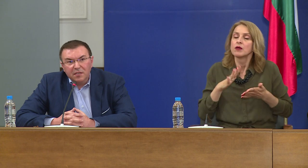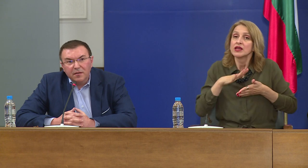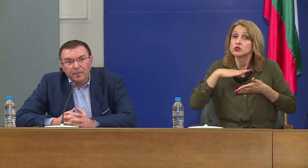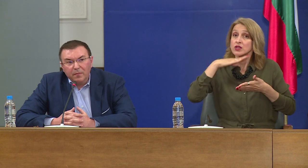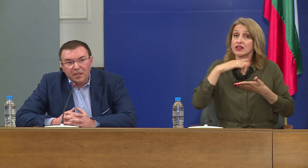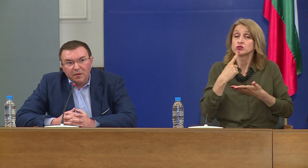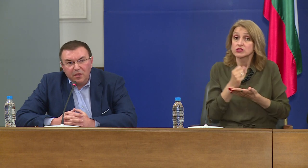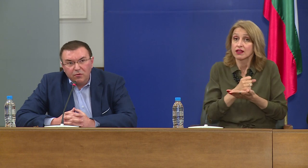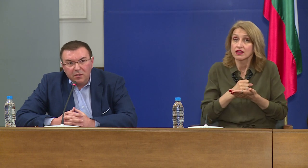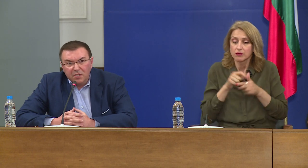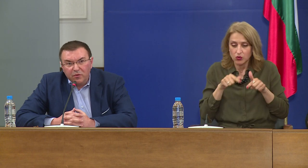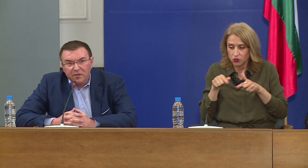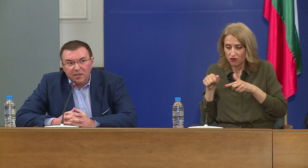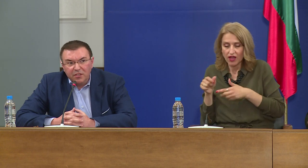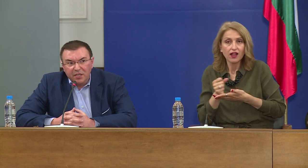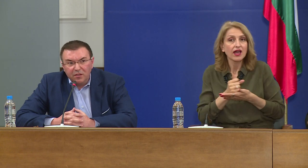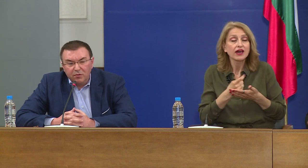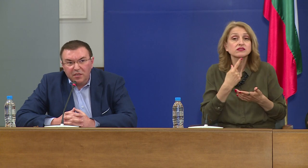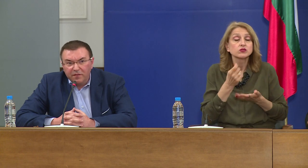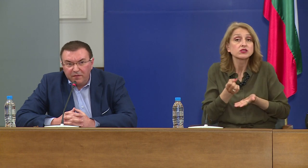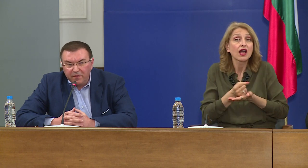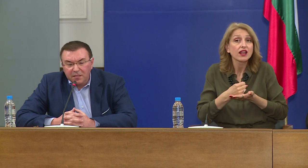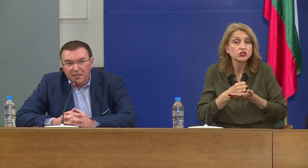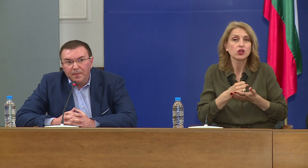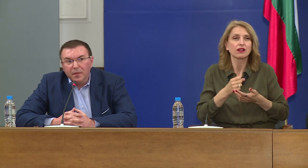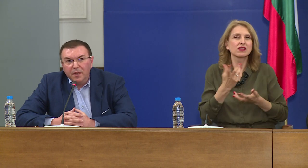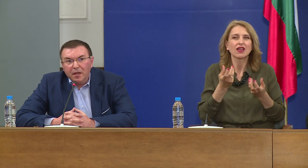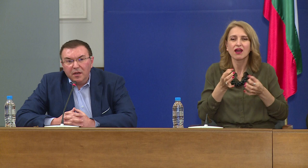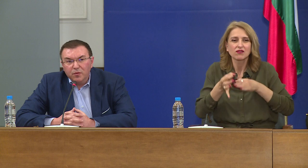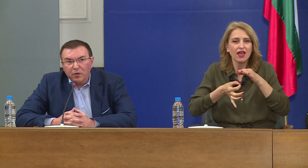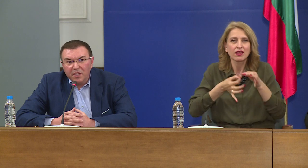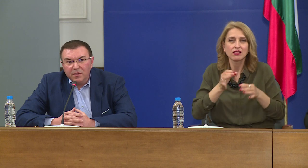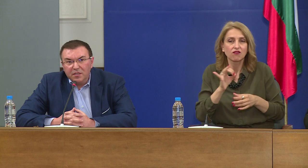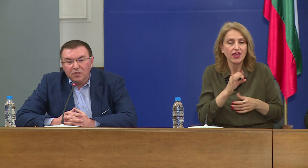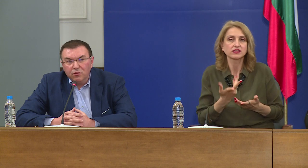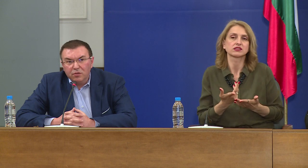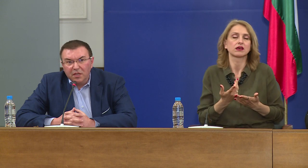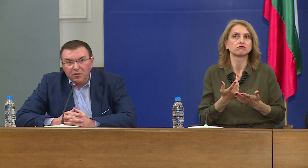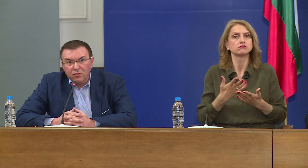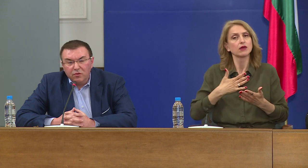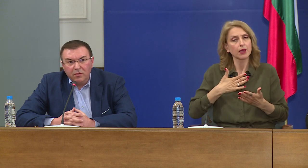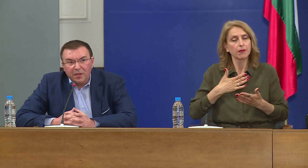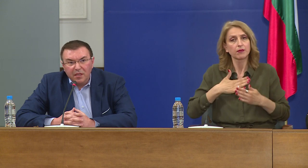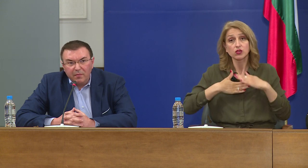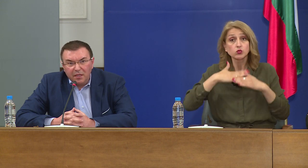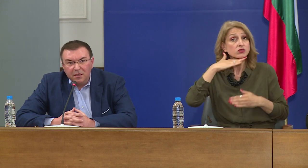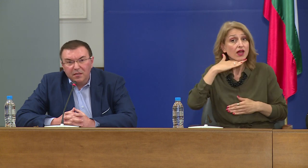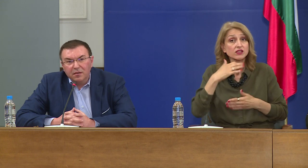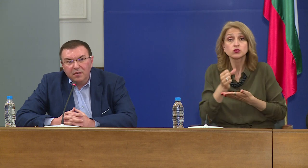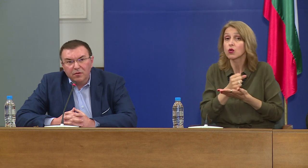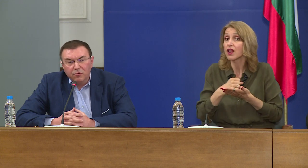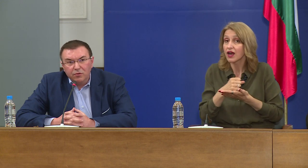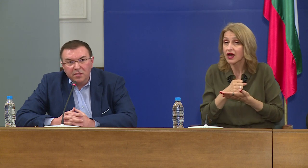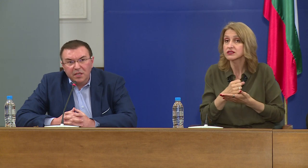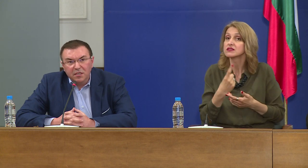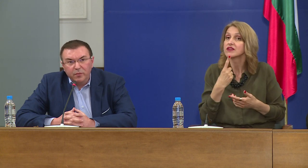Това са медикаменти, които се използват за лечението на хифинфекция. Разполагаме с достатъчно медикаменти,